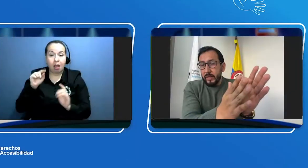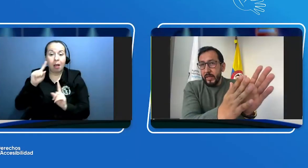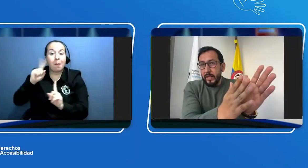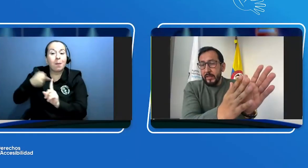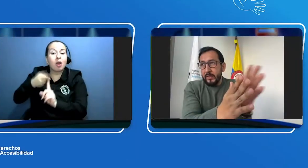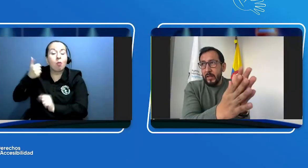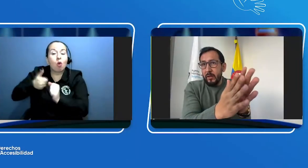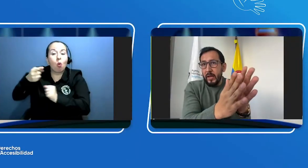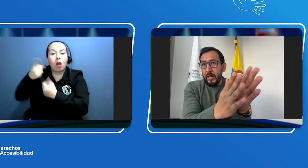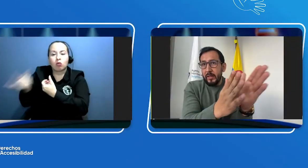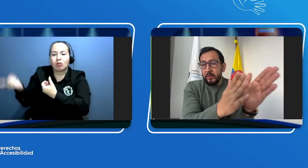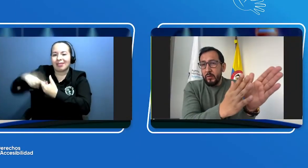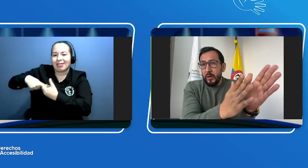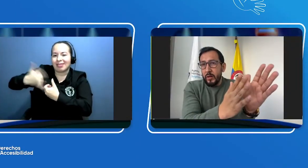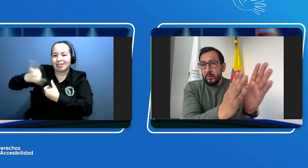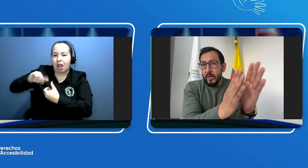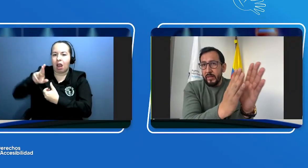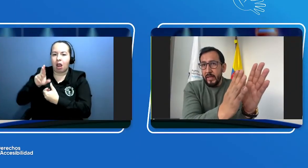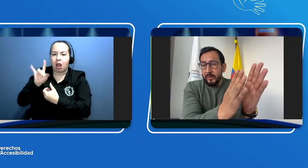registrado en el Registro Único Nacional de Tránsito.